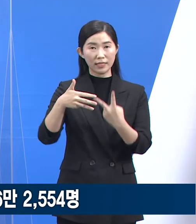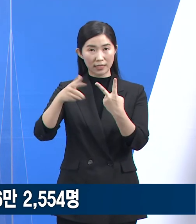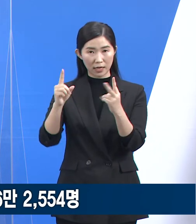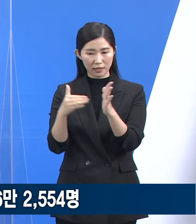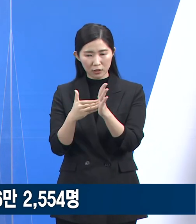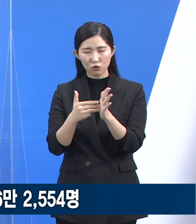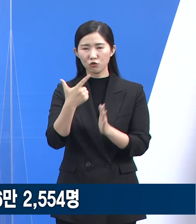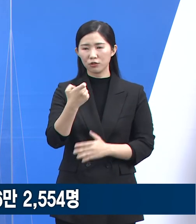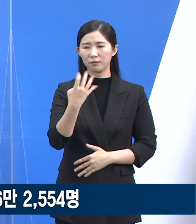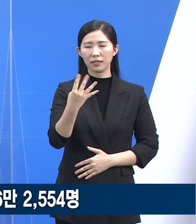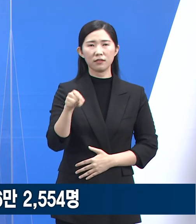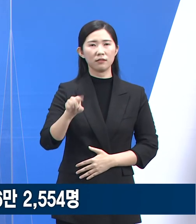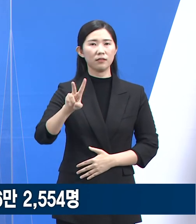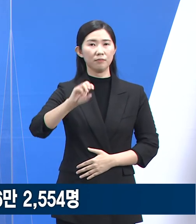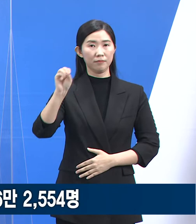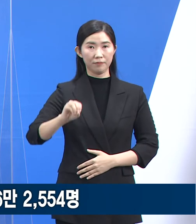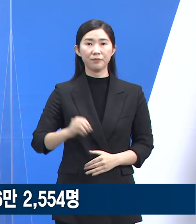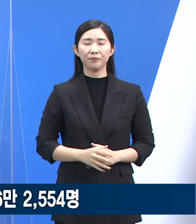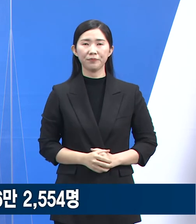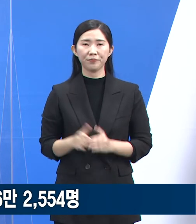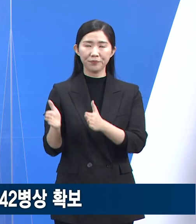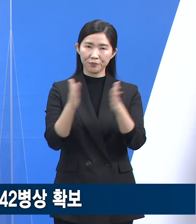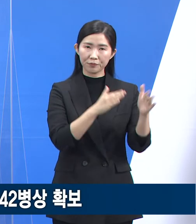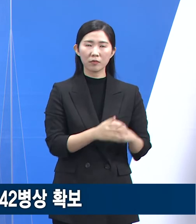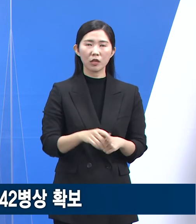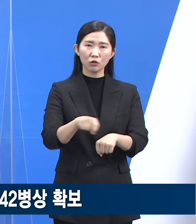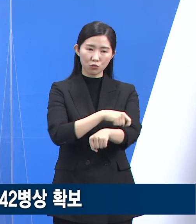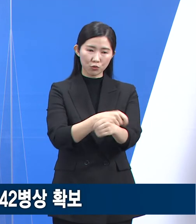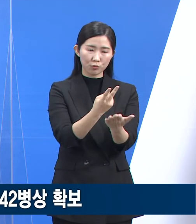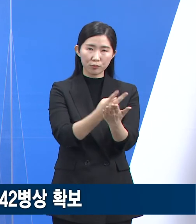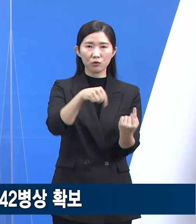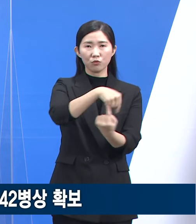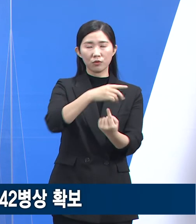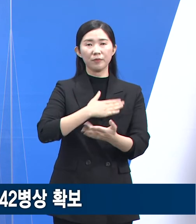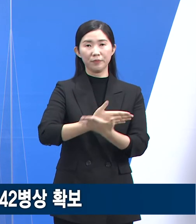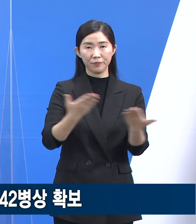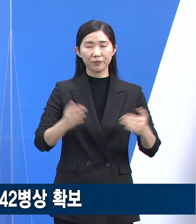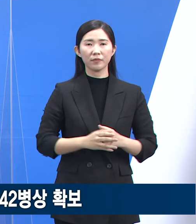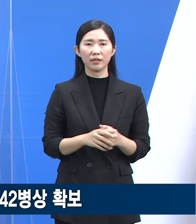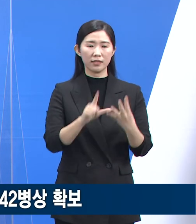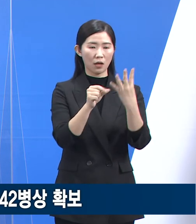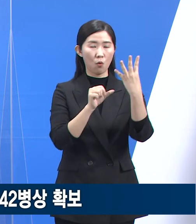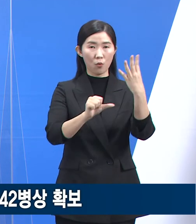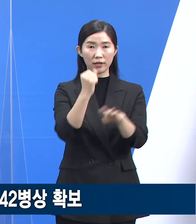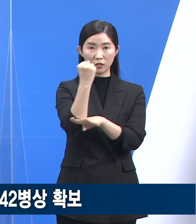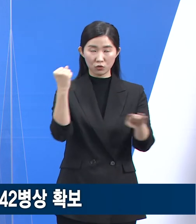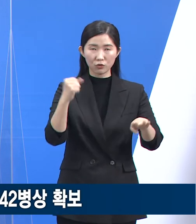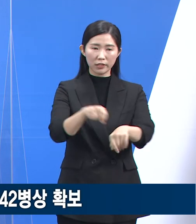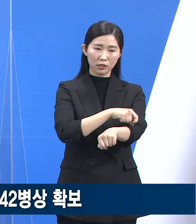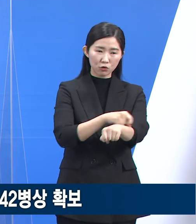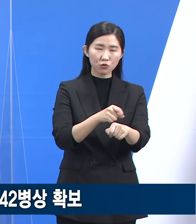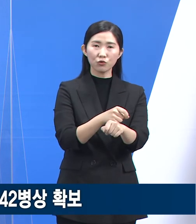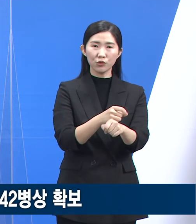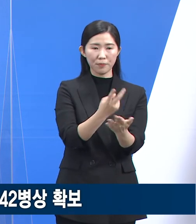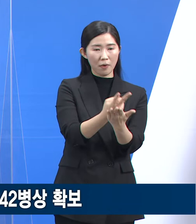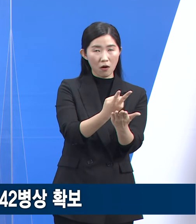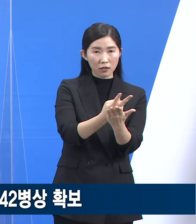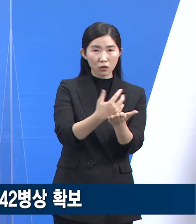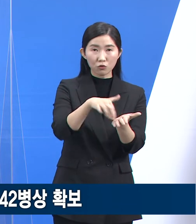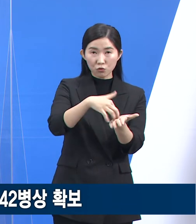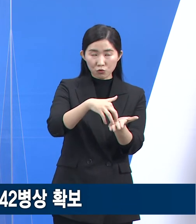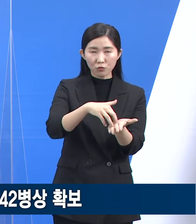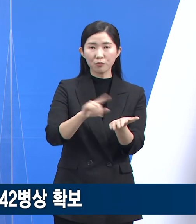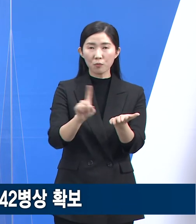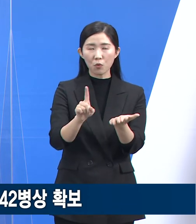.2%입니다. 다음은 코로나19 확진자 특수병상 현황입니다. 4월 5일 0시 기준 도내 코로나19 확진자